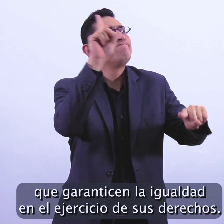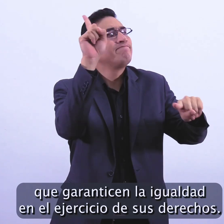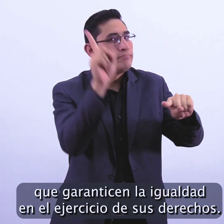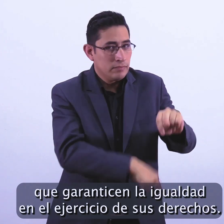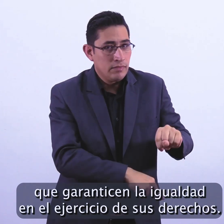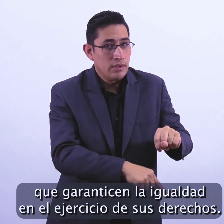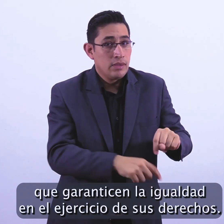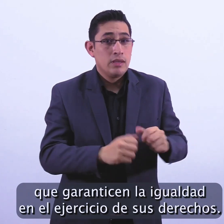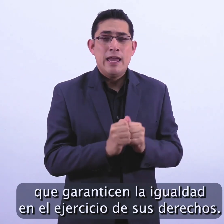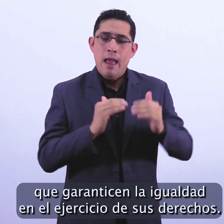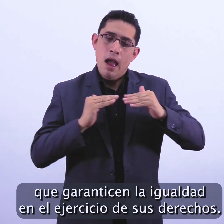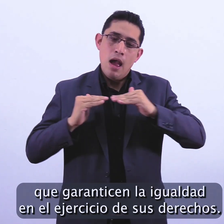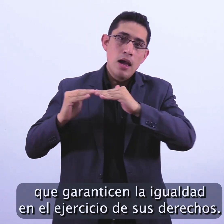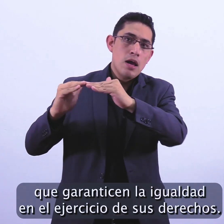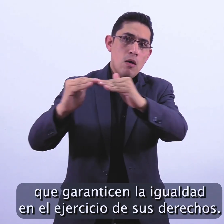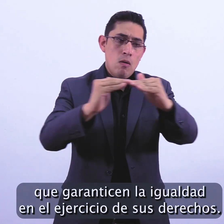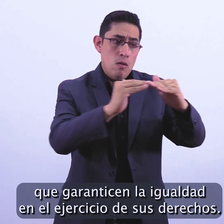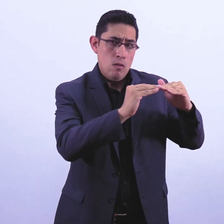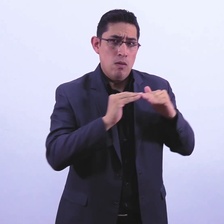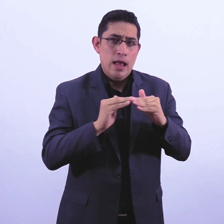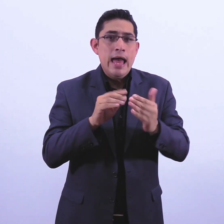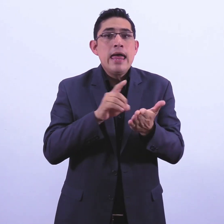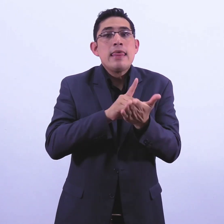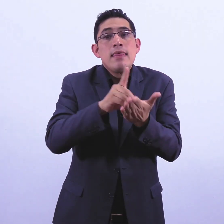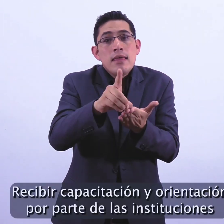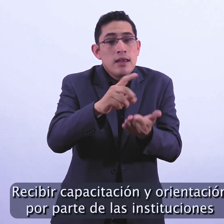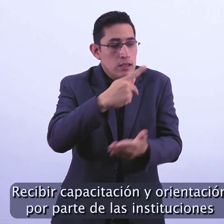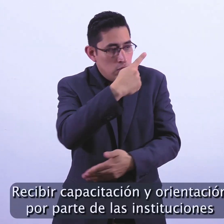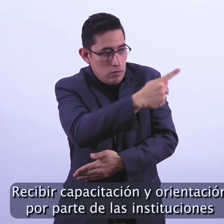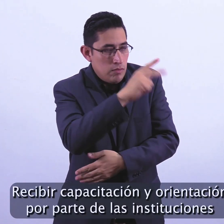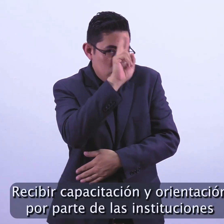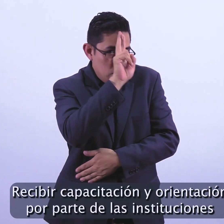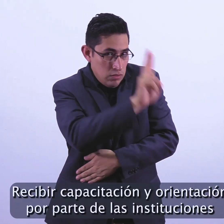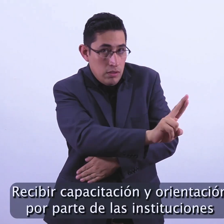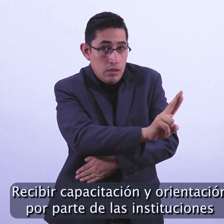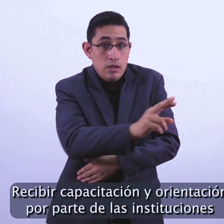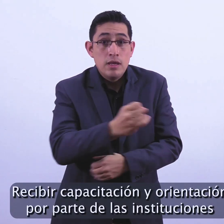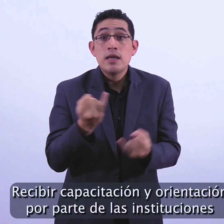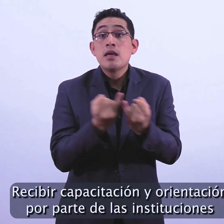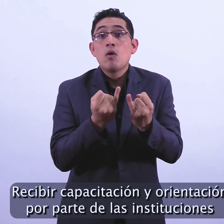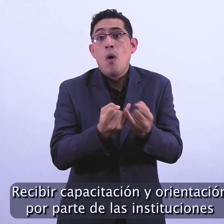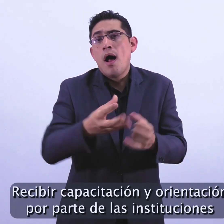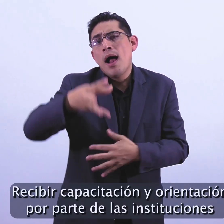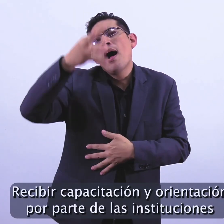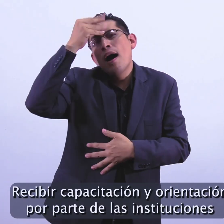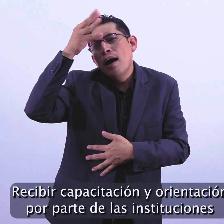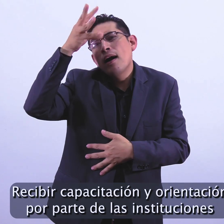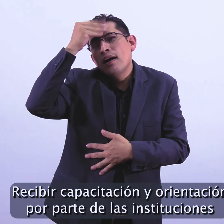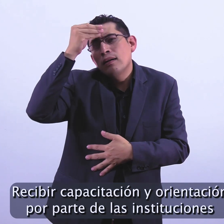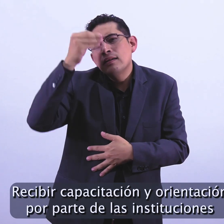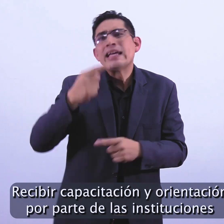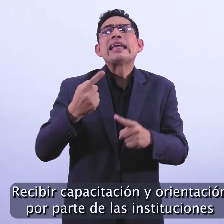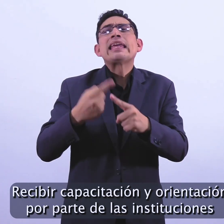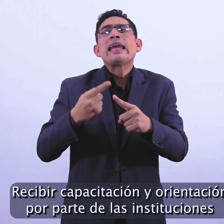igualdad en el ejercicio de sus derechos. Recibir capacitación y orientación por parte de las instituciones